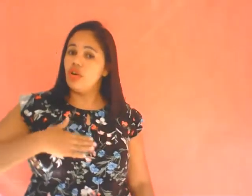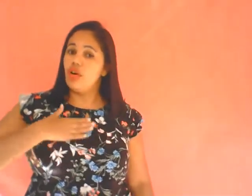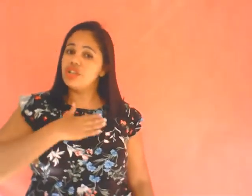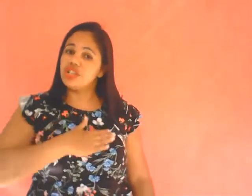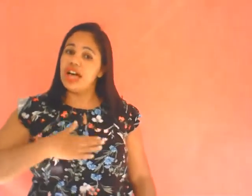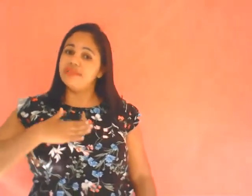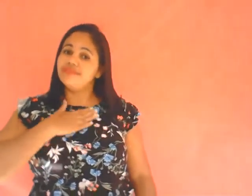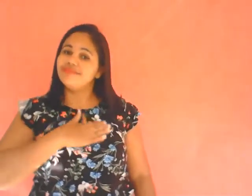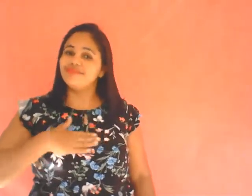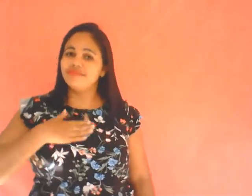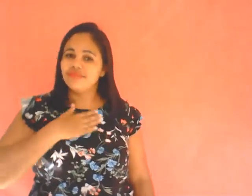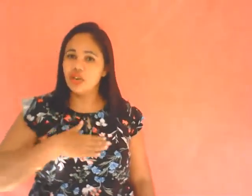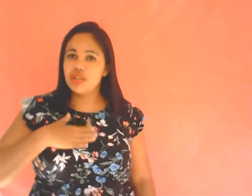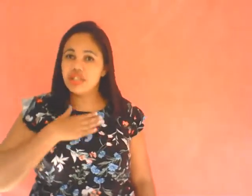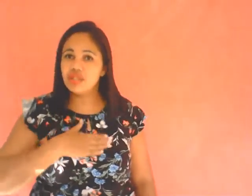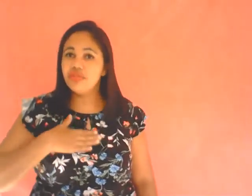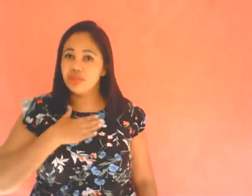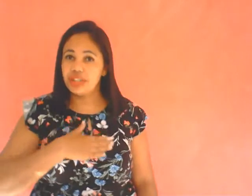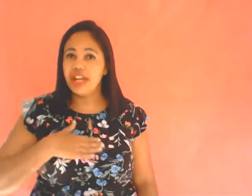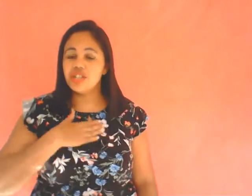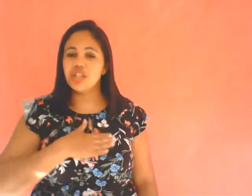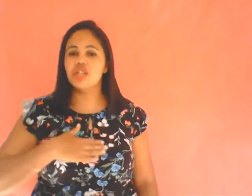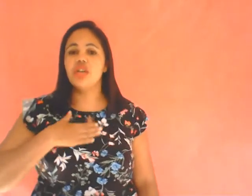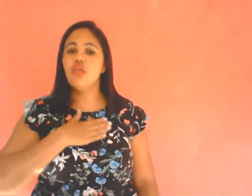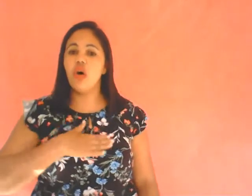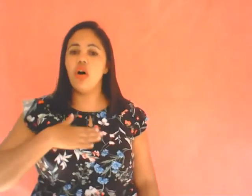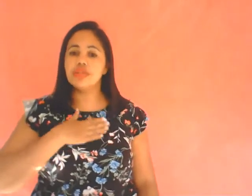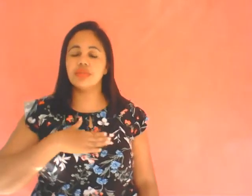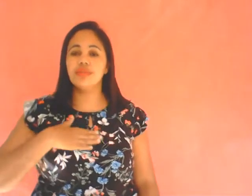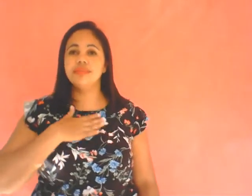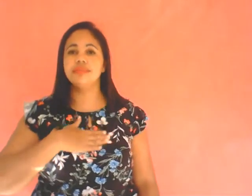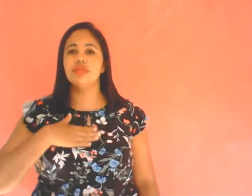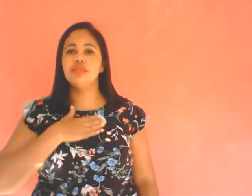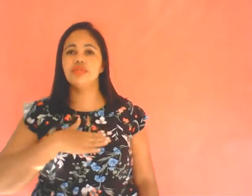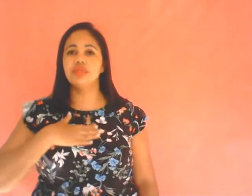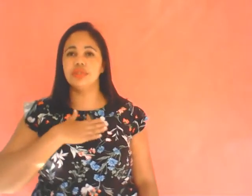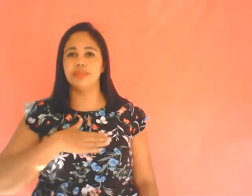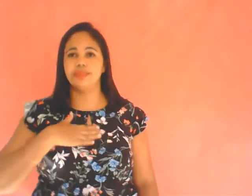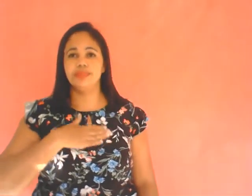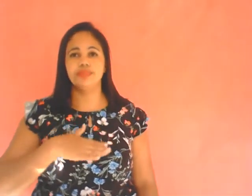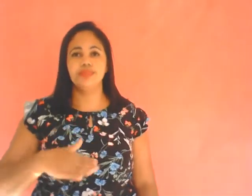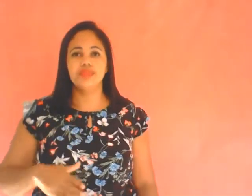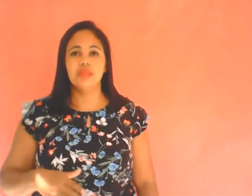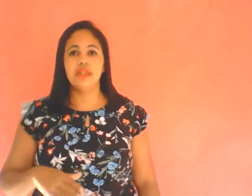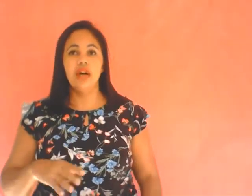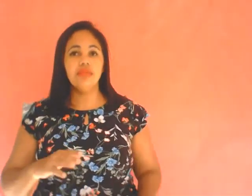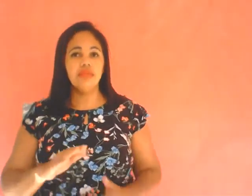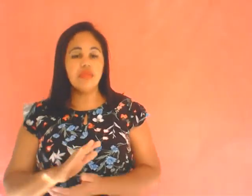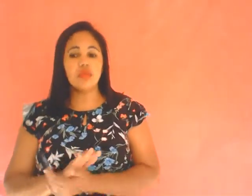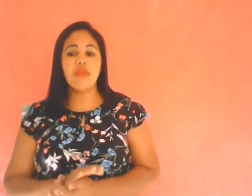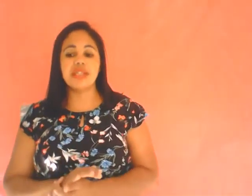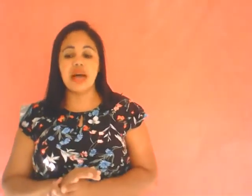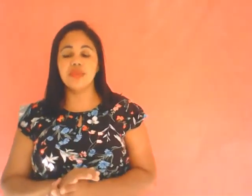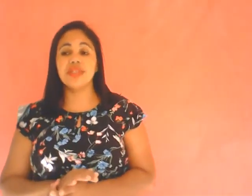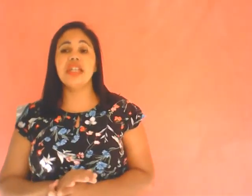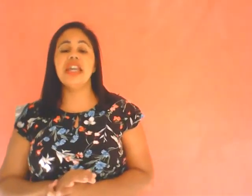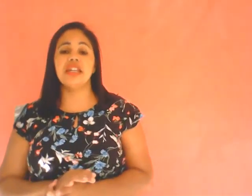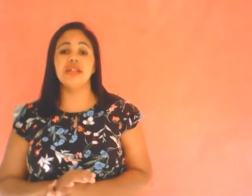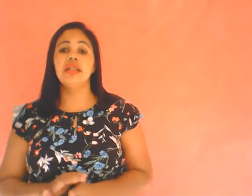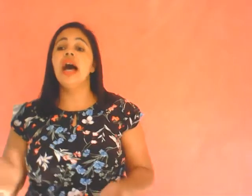Gostar Gosta de fruta, né gente? Eu gosto de fruta Então, vamos começar a musiquinha? A